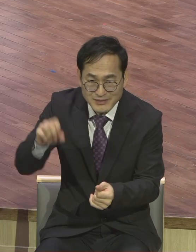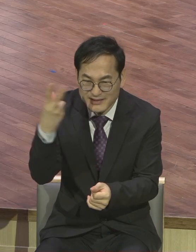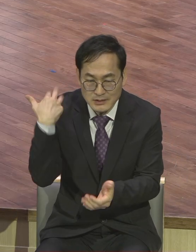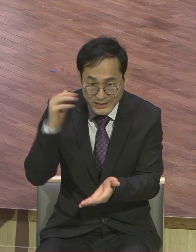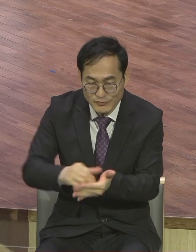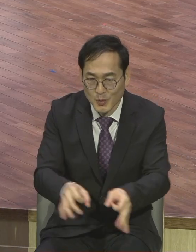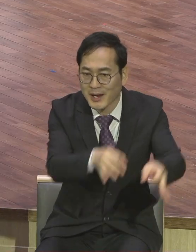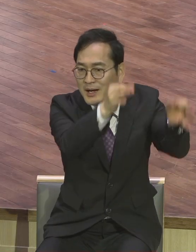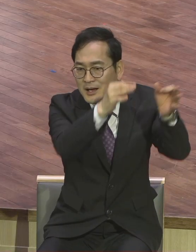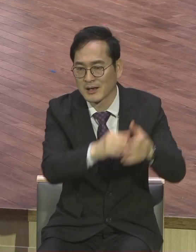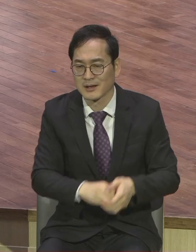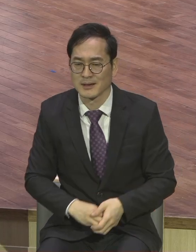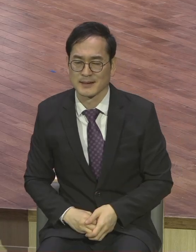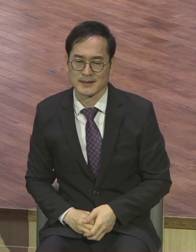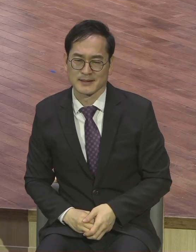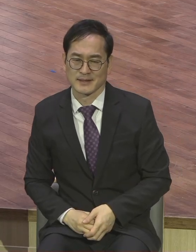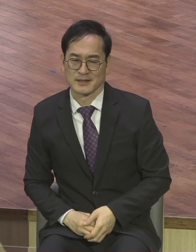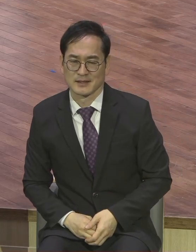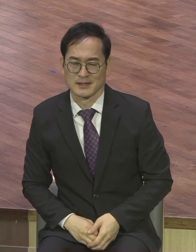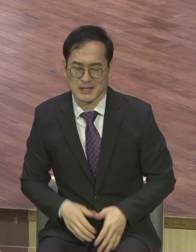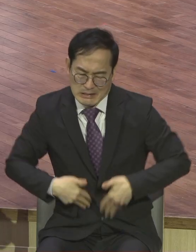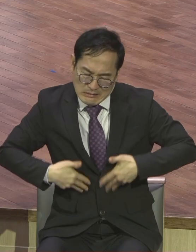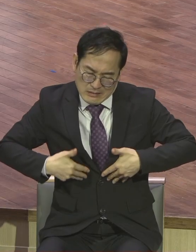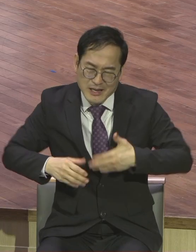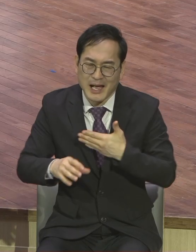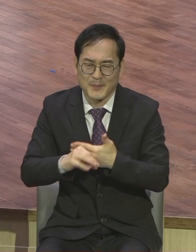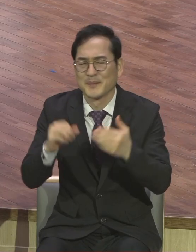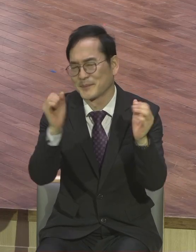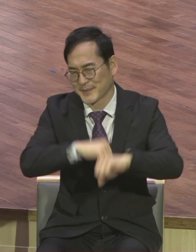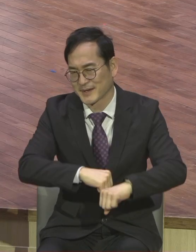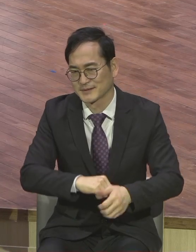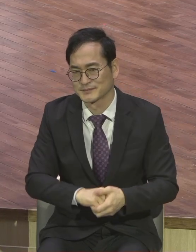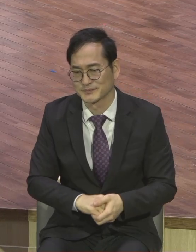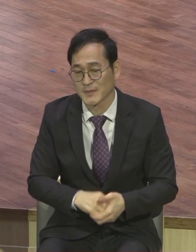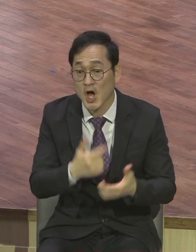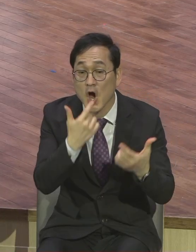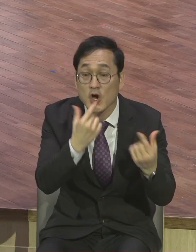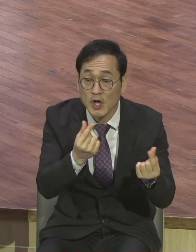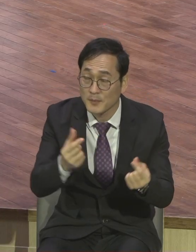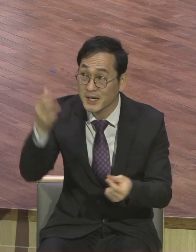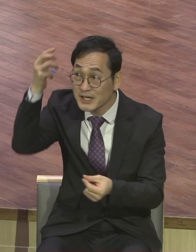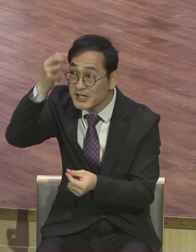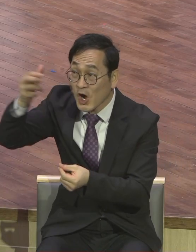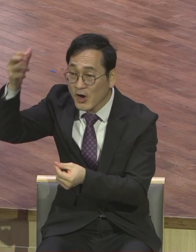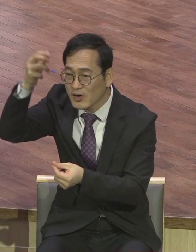영적으로 마찬가지입니다 단기간 내에 뭔가 나오지 않으면